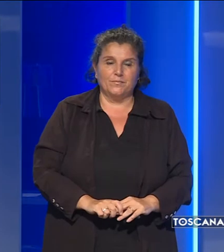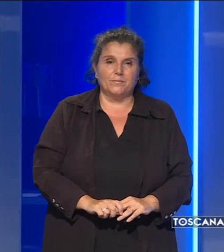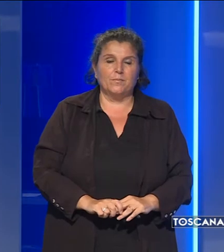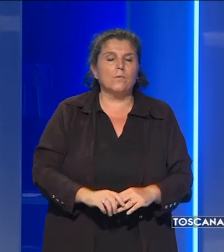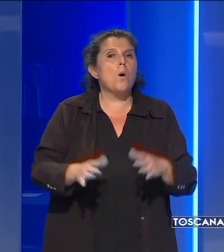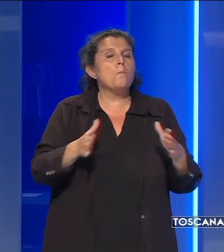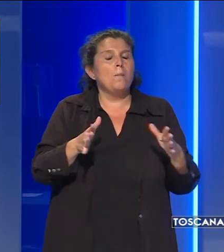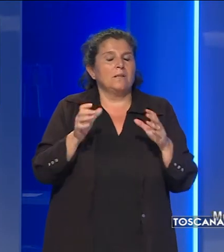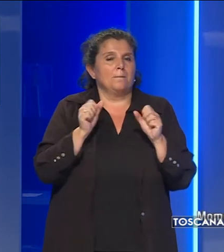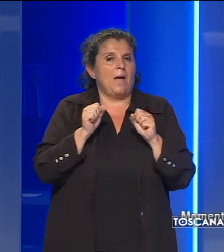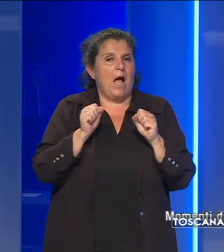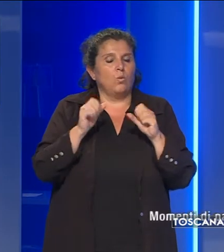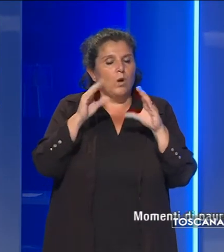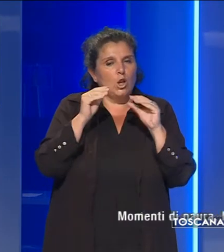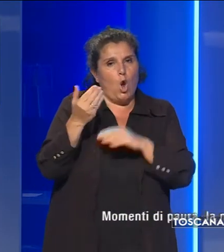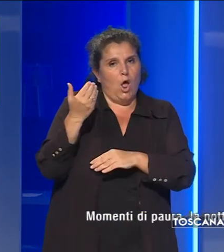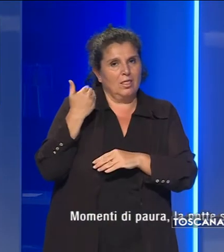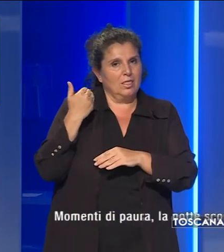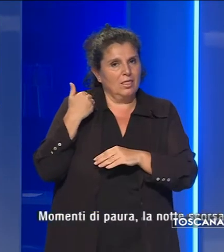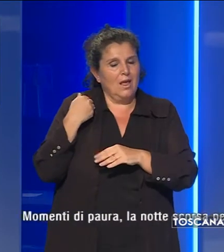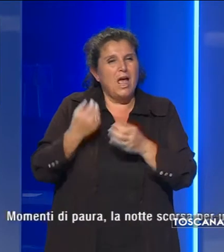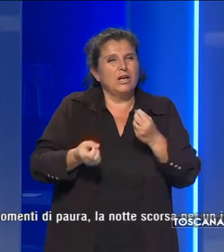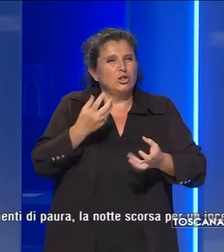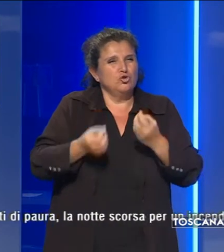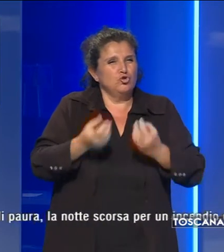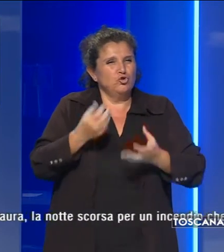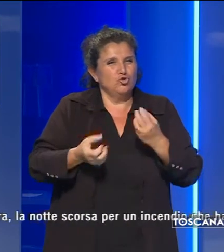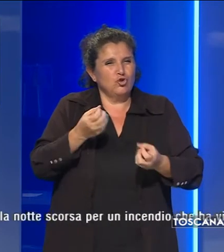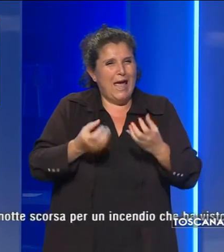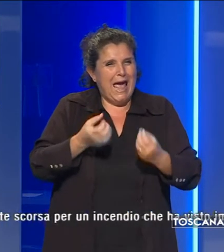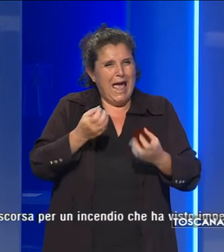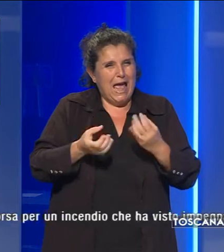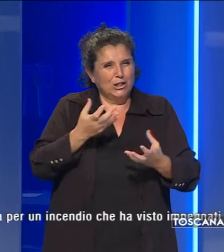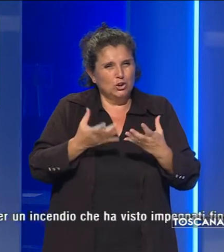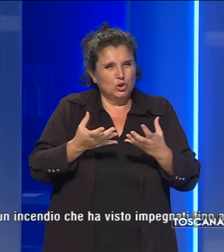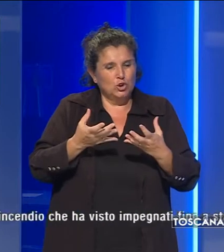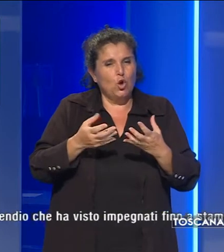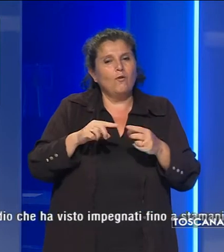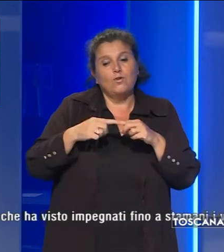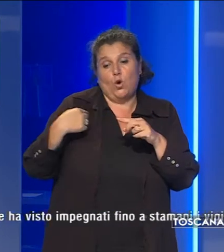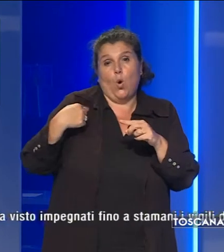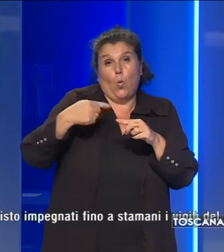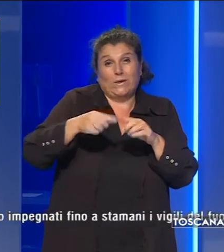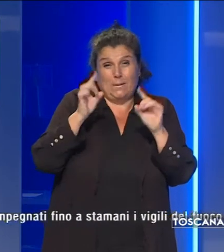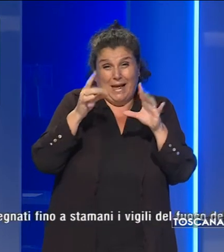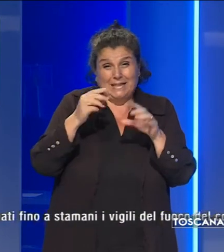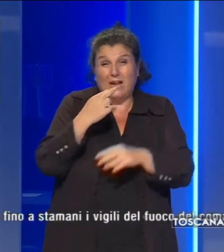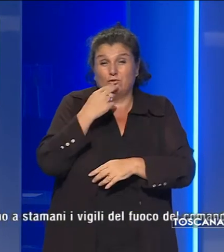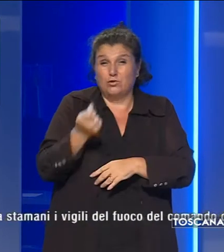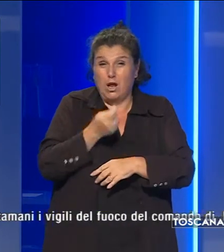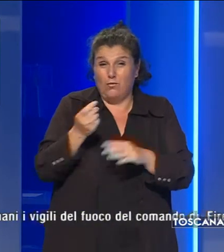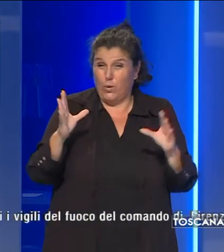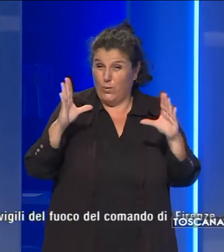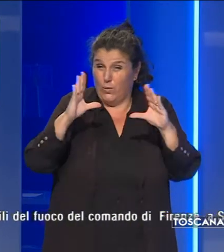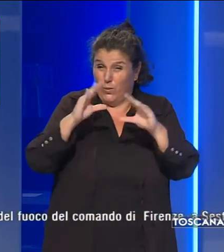Momenti di paura la notte scorsa per un incendio che ha visto impegnati fino a stamani i vigili del fuoco del